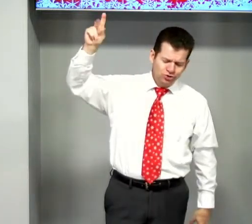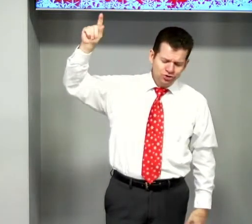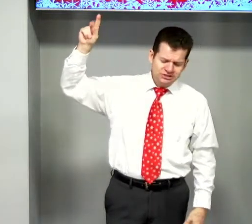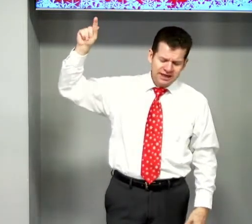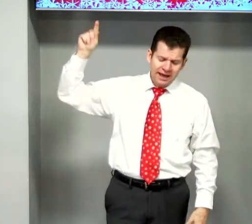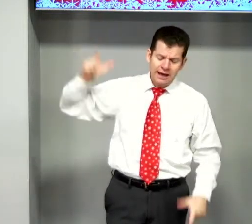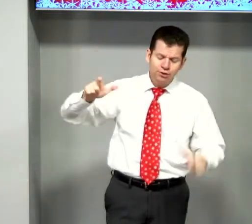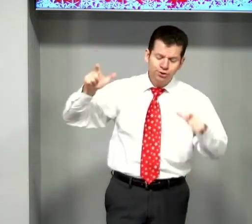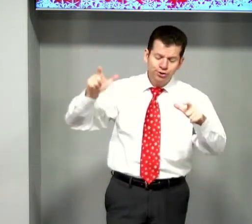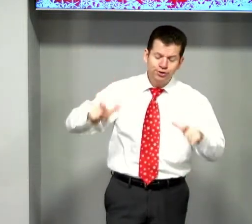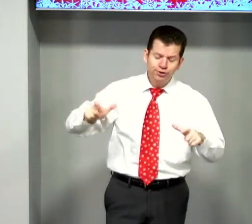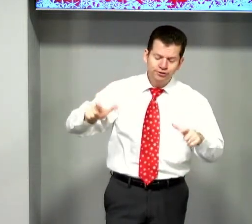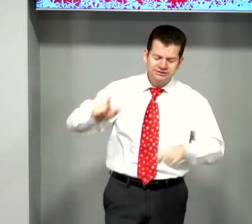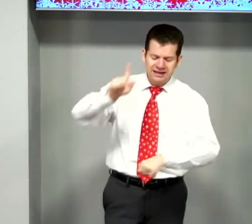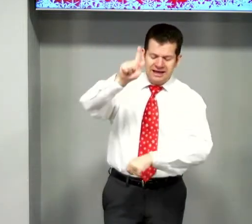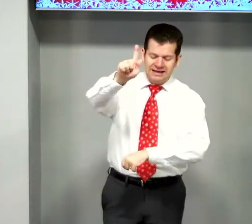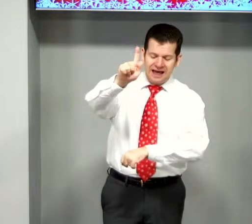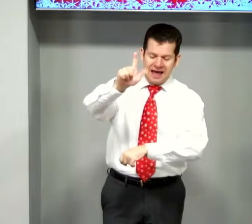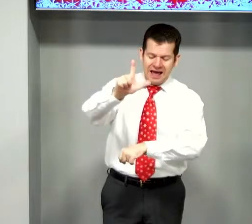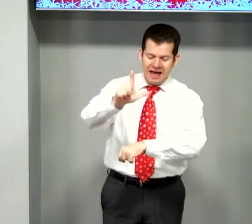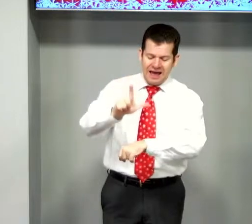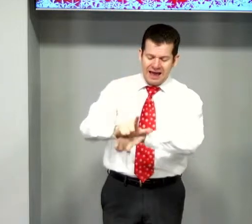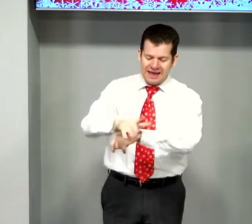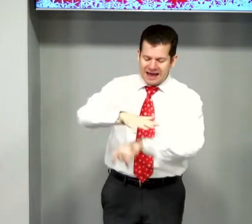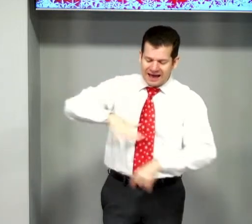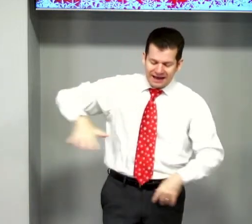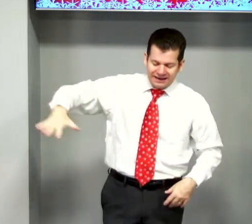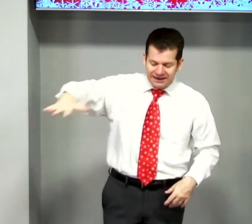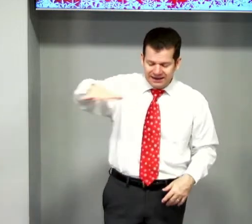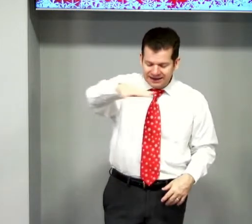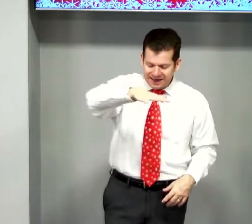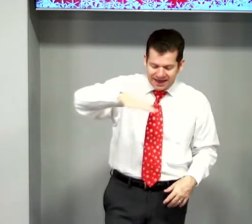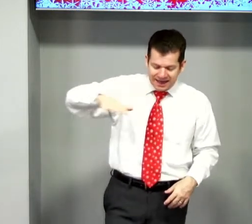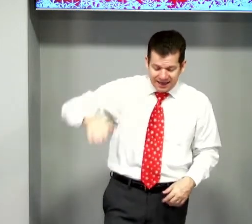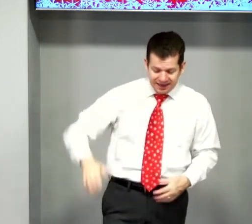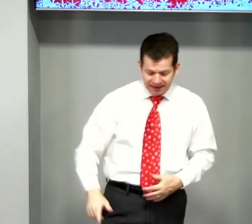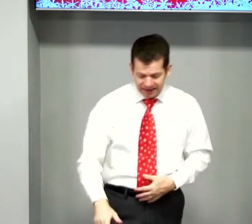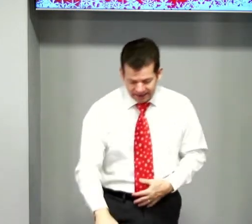anos, Há Galiléia,